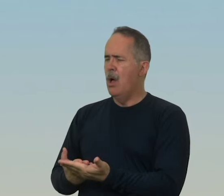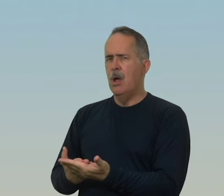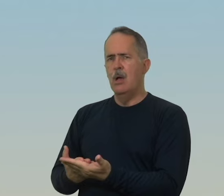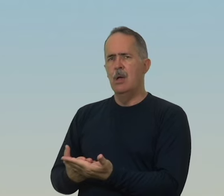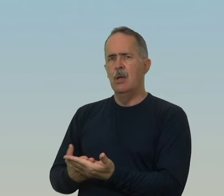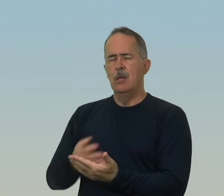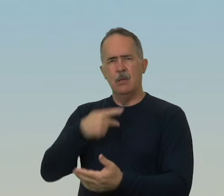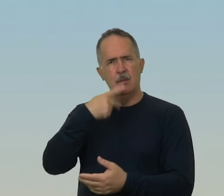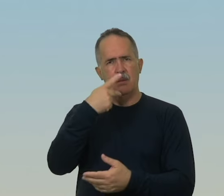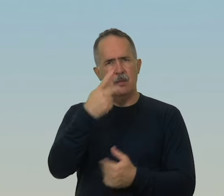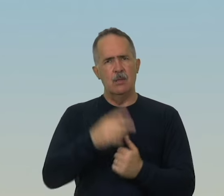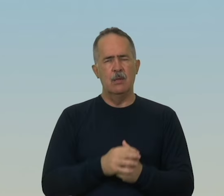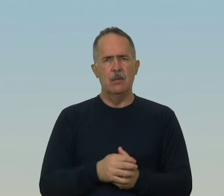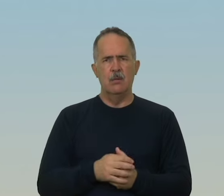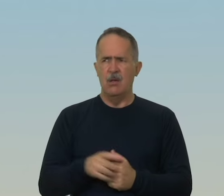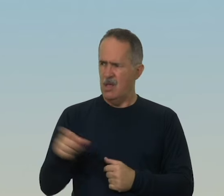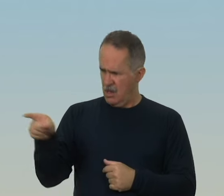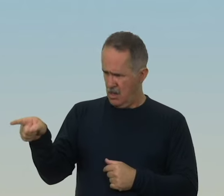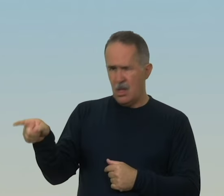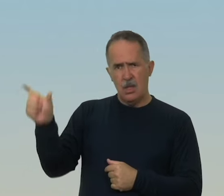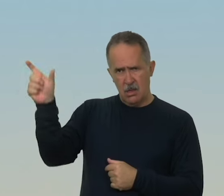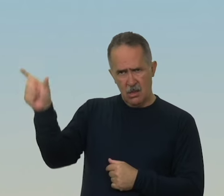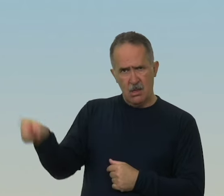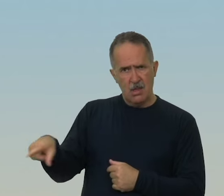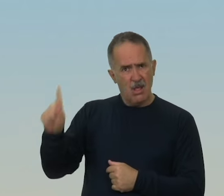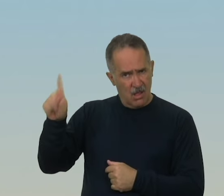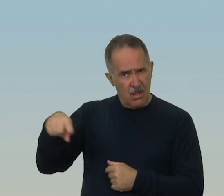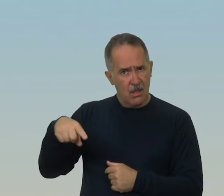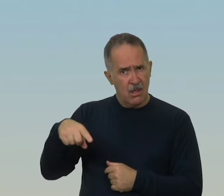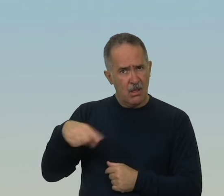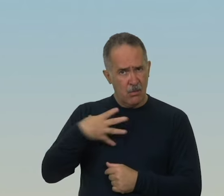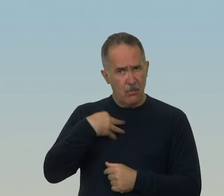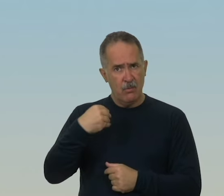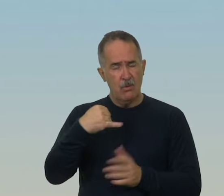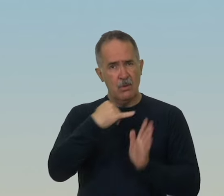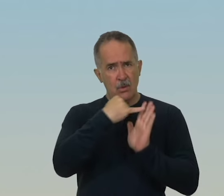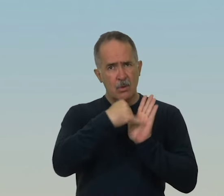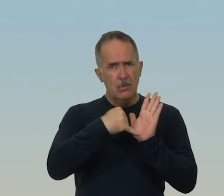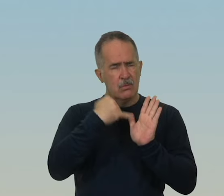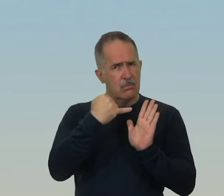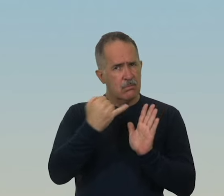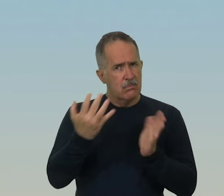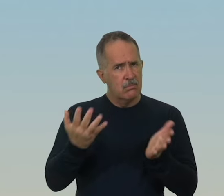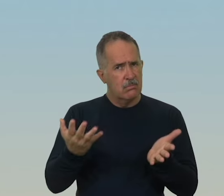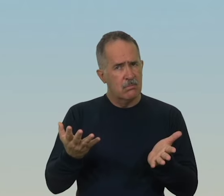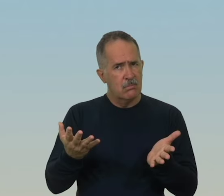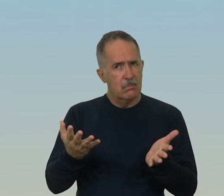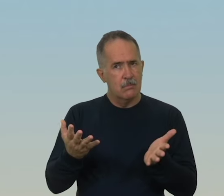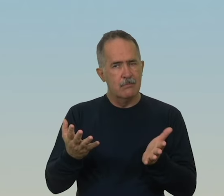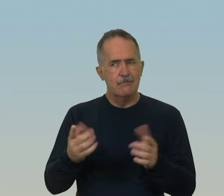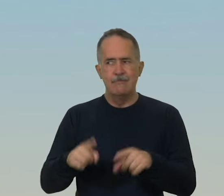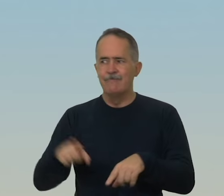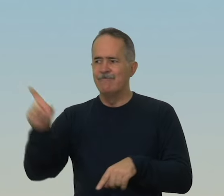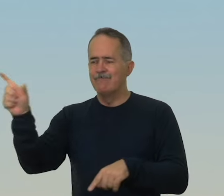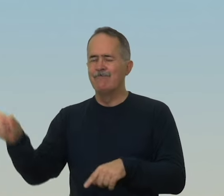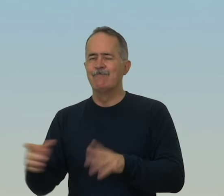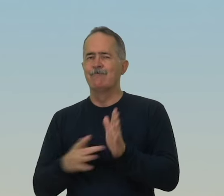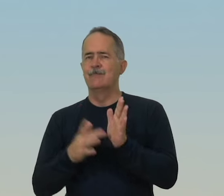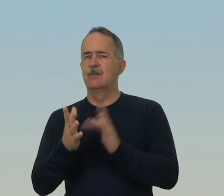e diziam Não é este o filho de José? Jesus, porém, disse